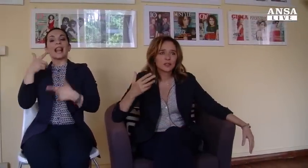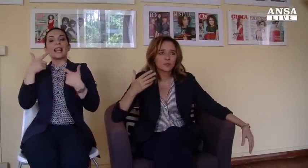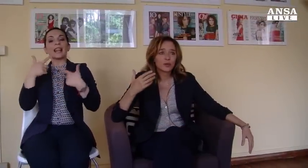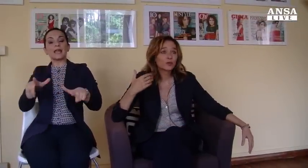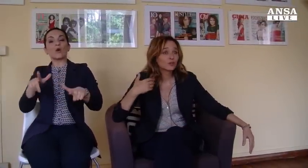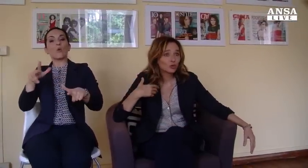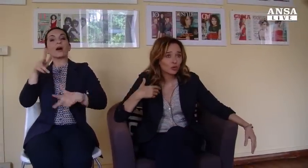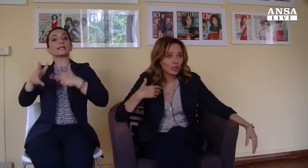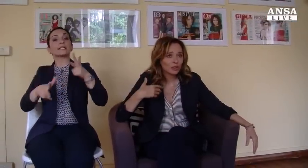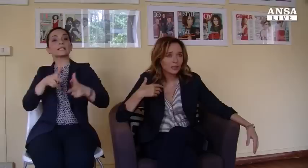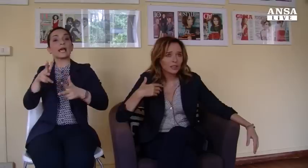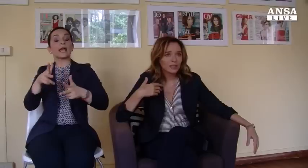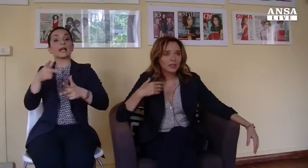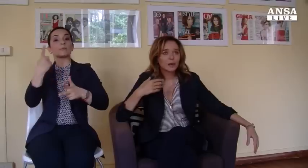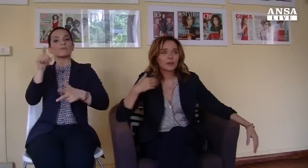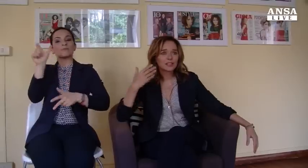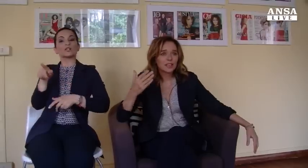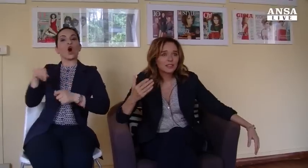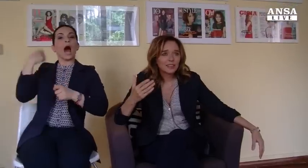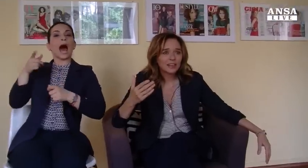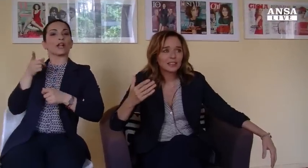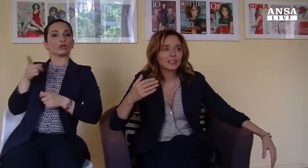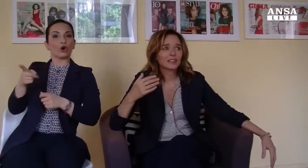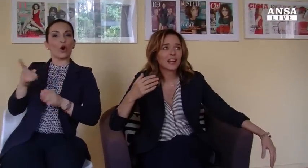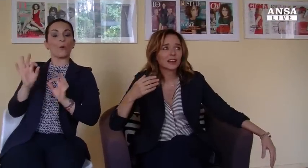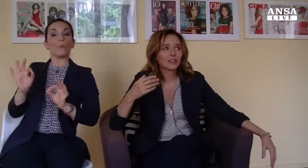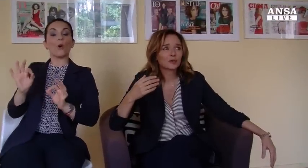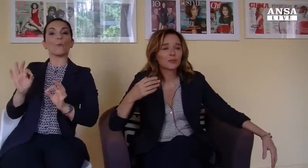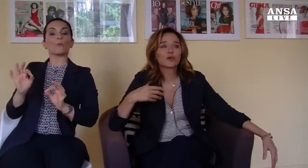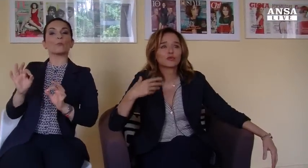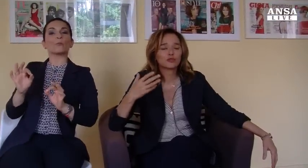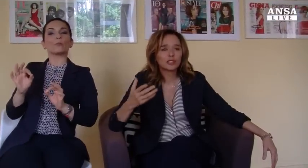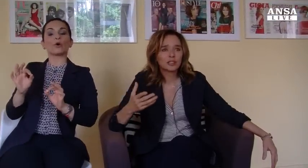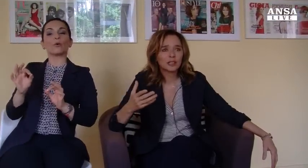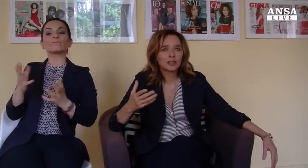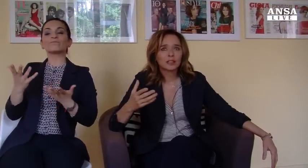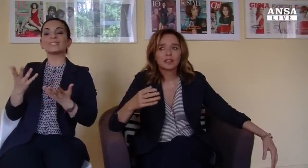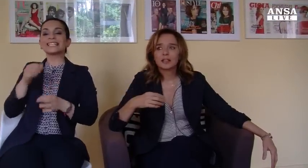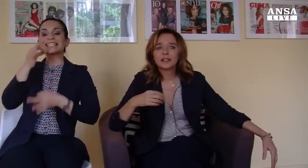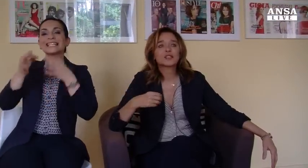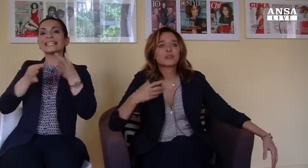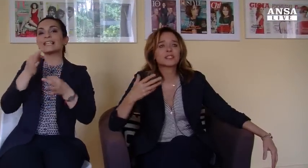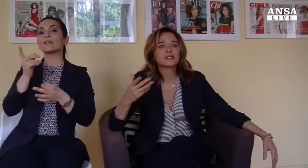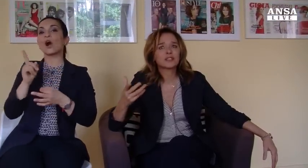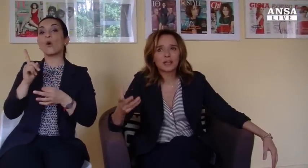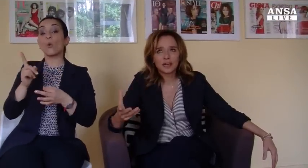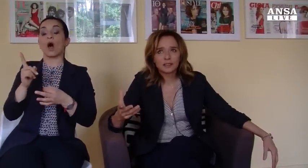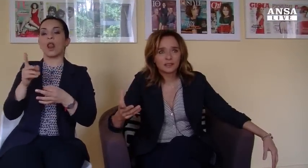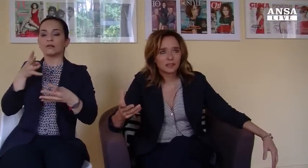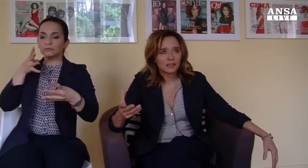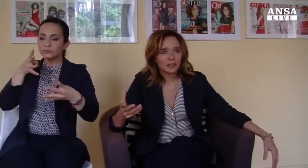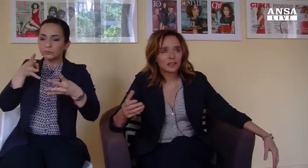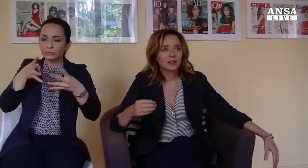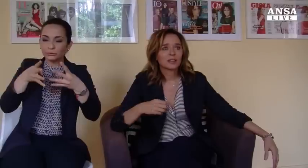dei segni per un attore rappresenta anche un approfondire l'espressività.